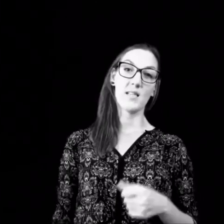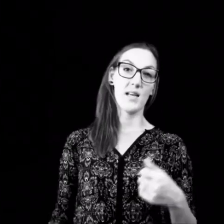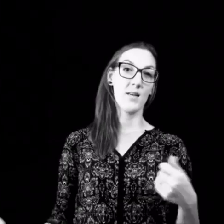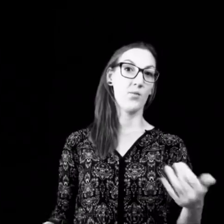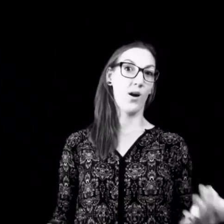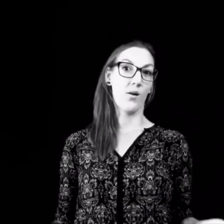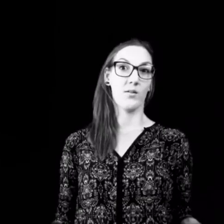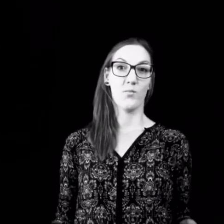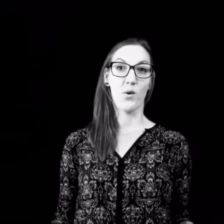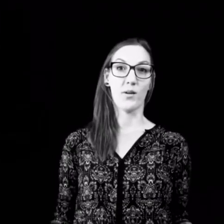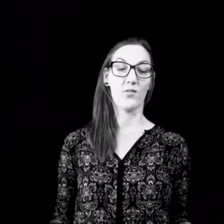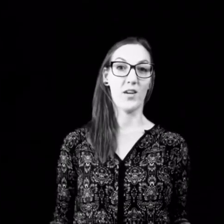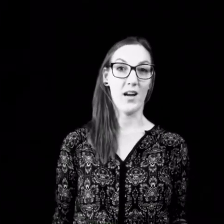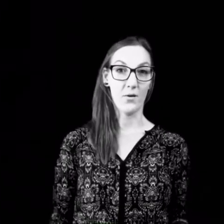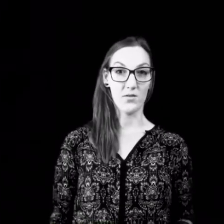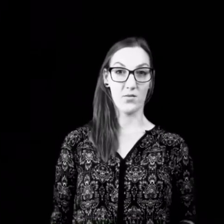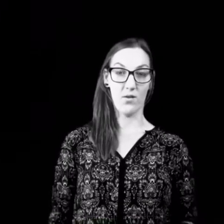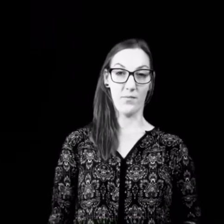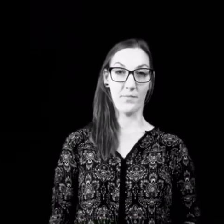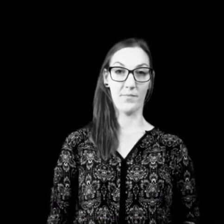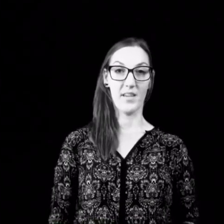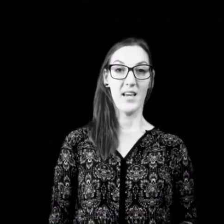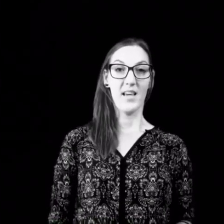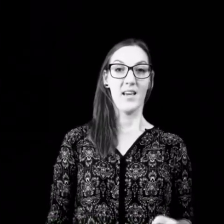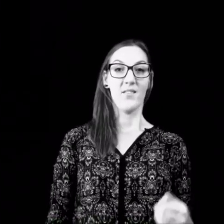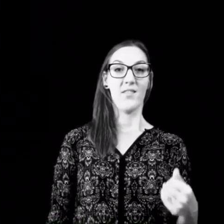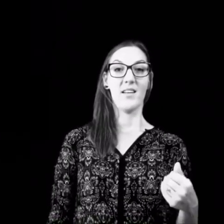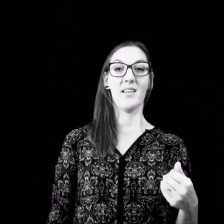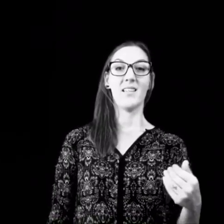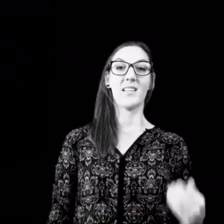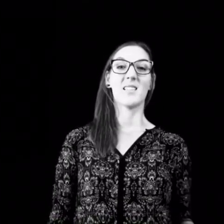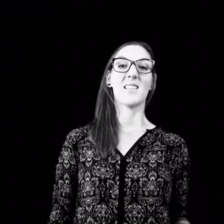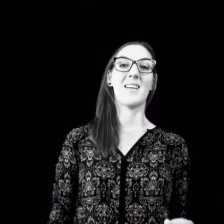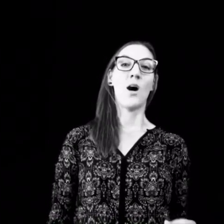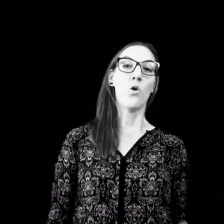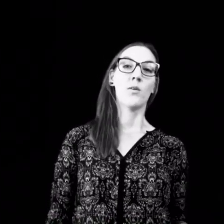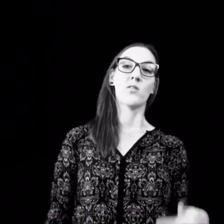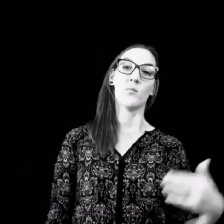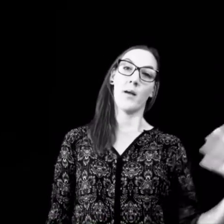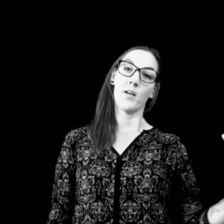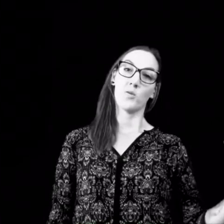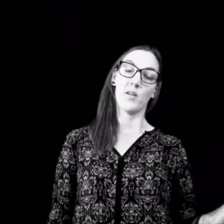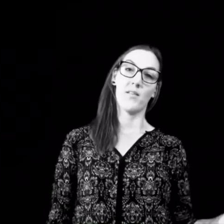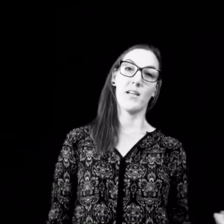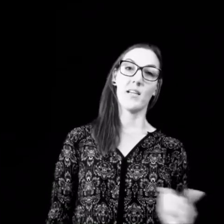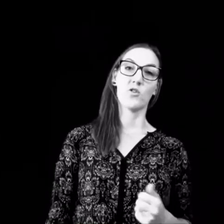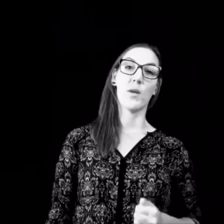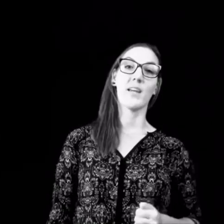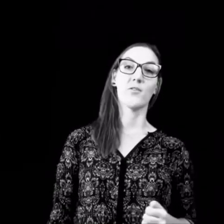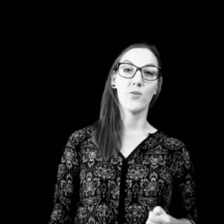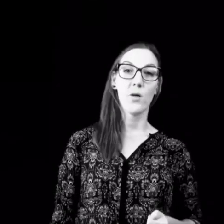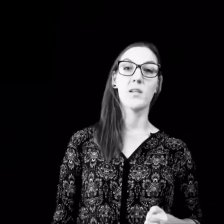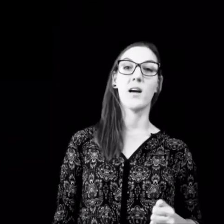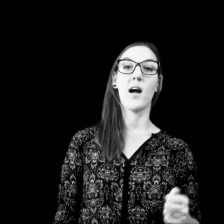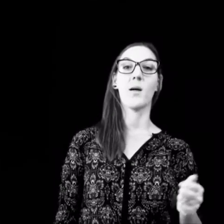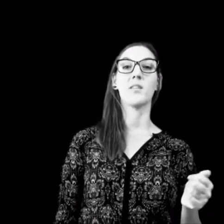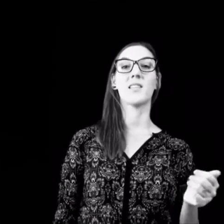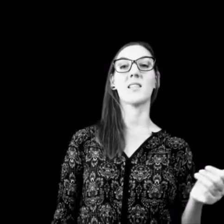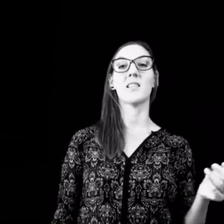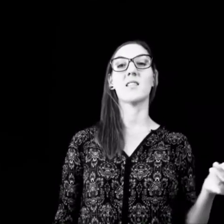erleben oder auch einem Burnout wieder rauszukommen. Wenn ich jetzt glaube, zum Beispiel, weil ich entsprechende Vorbilder habe, dass ich die